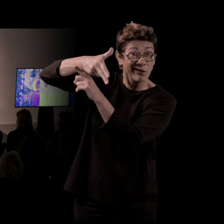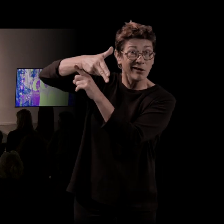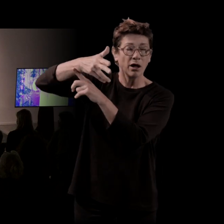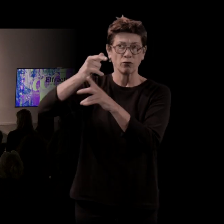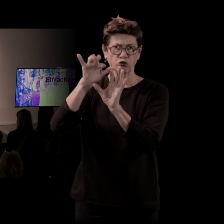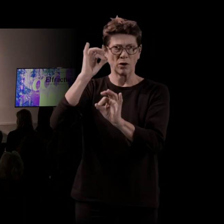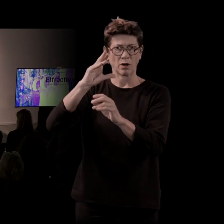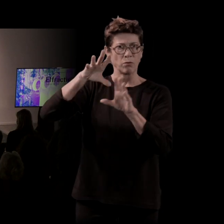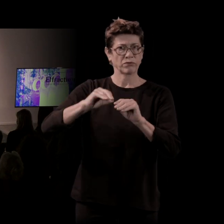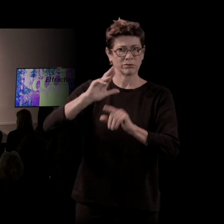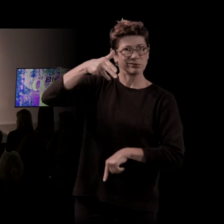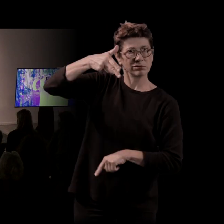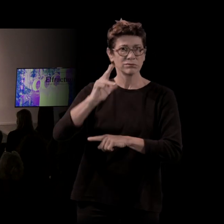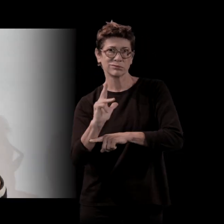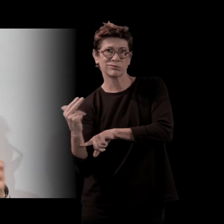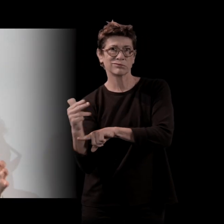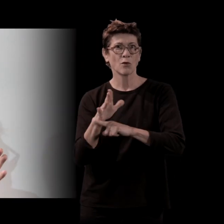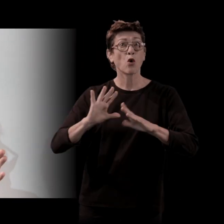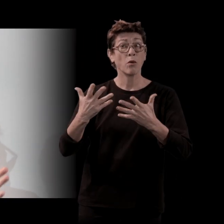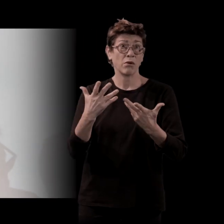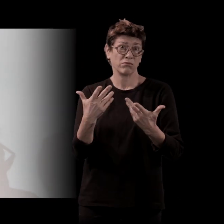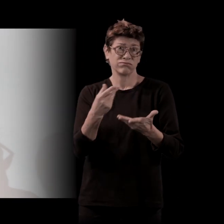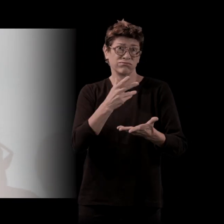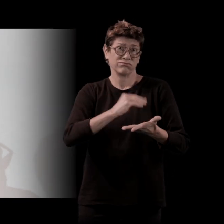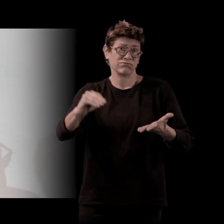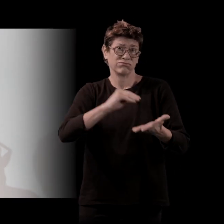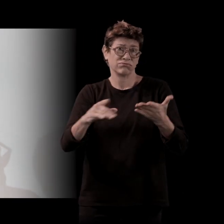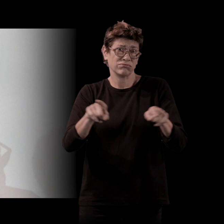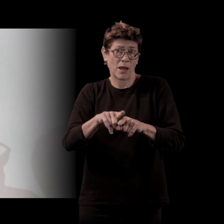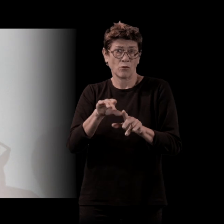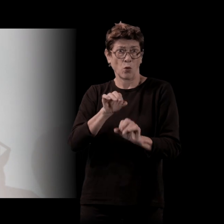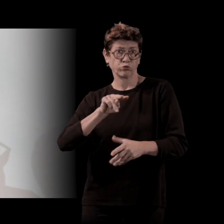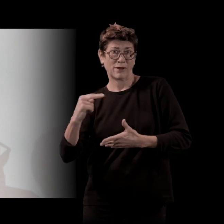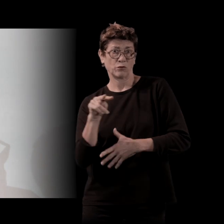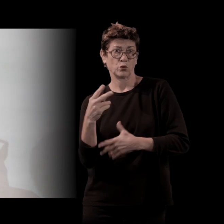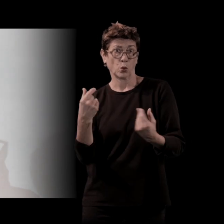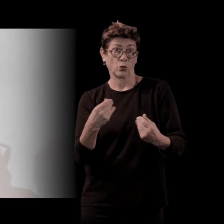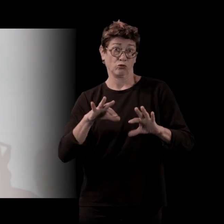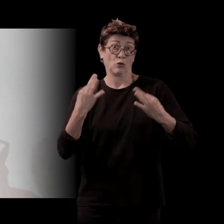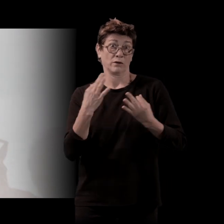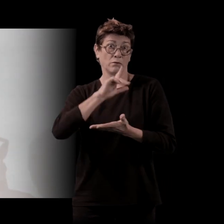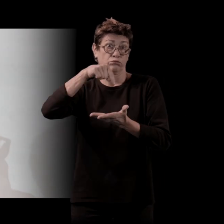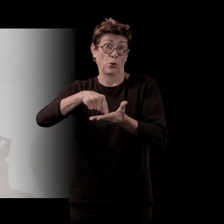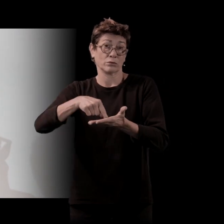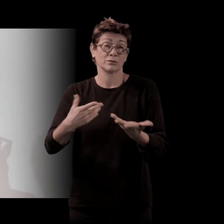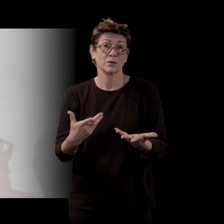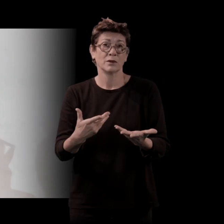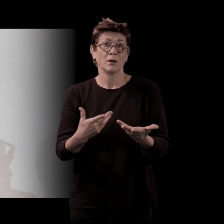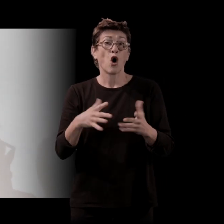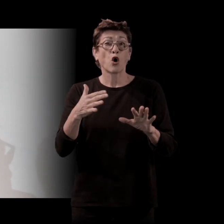Spectaculaires. Voilà. Donc, il faut choisir aussi à quel endroit on se met. Comment on va regarder les personnages ? Quels effets on va essayer de